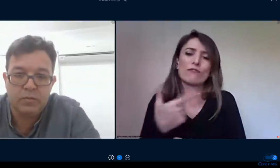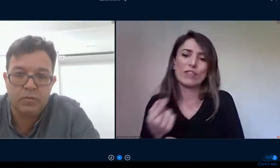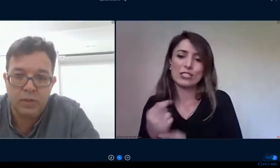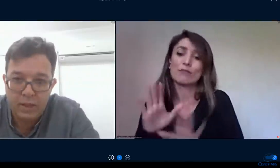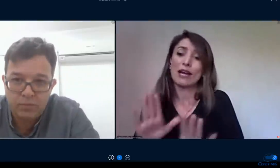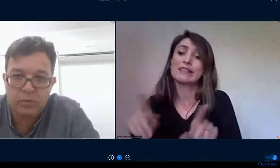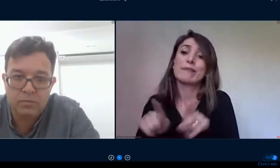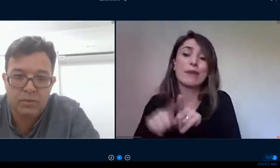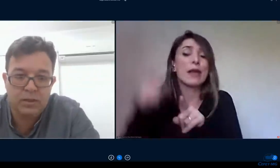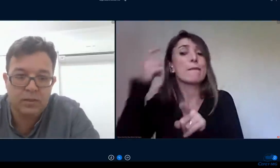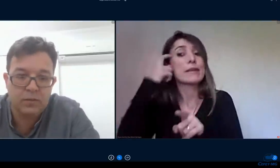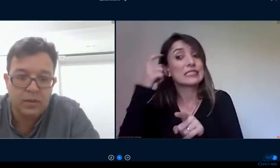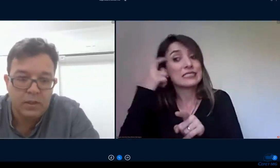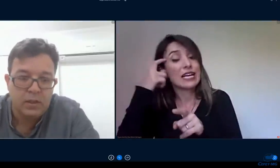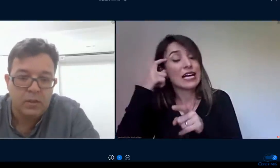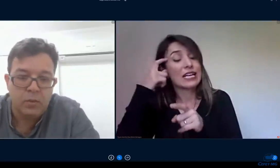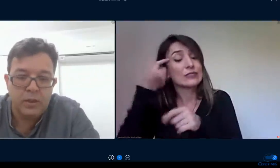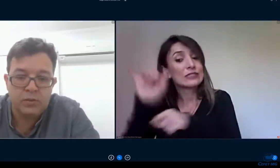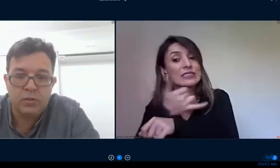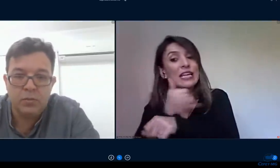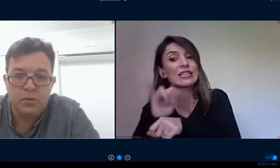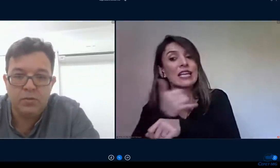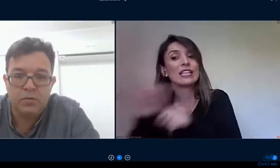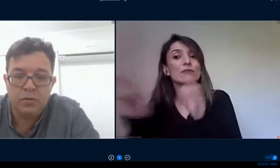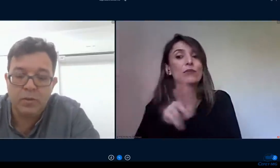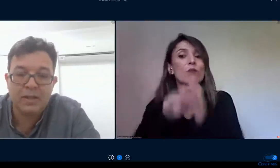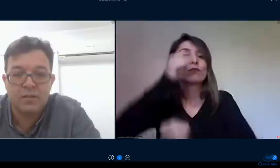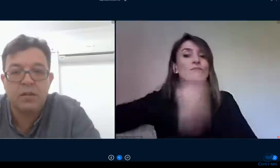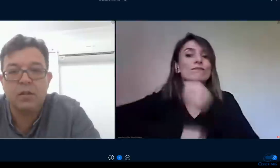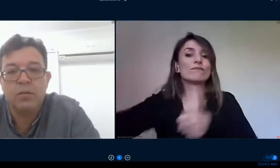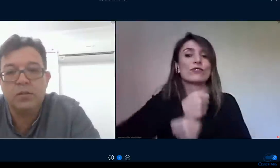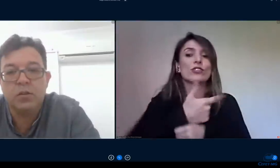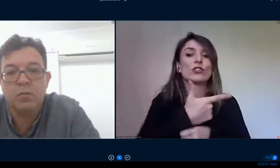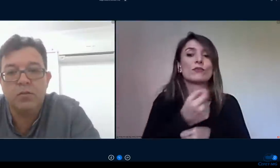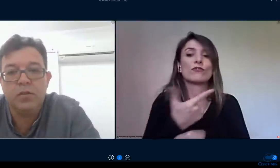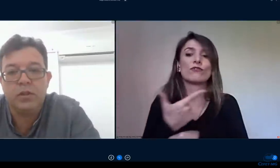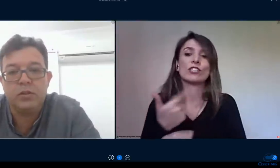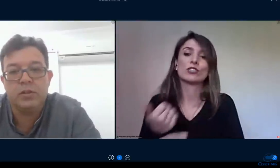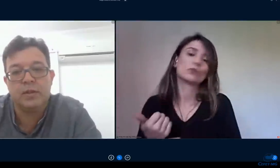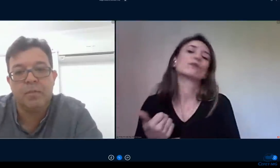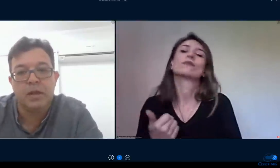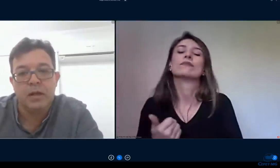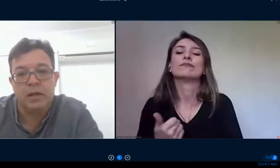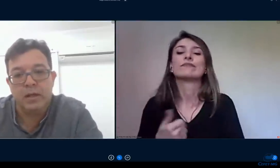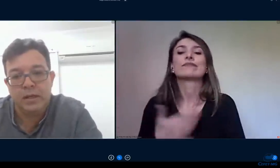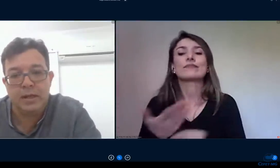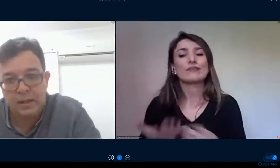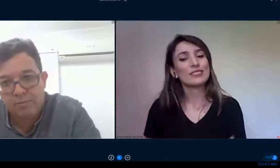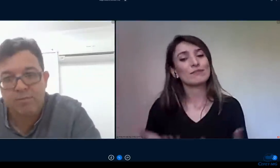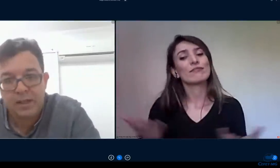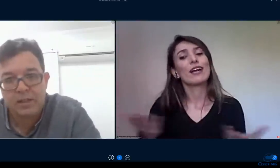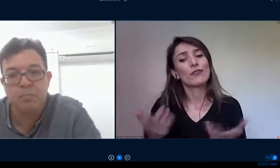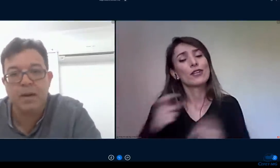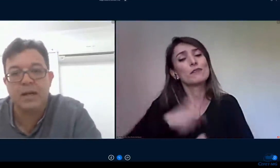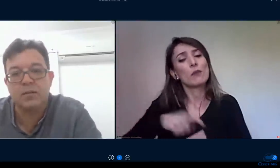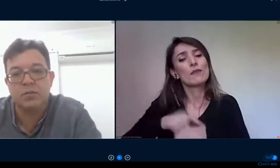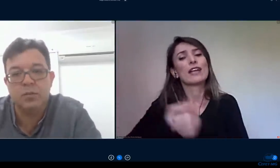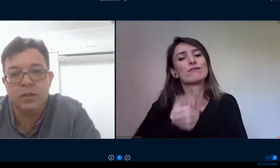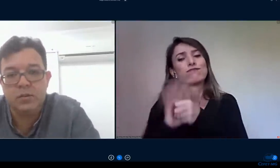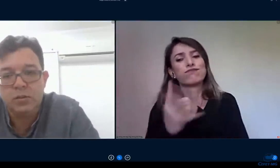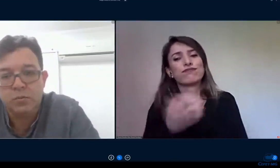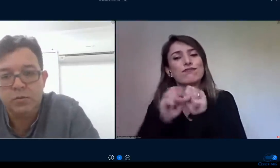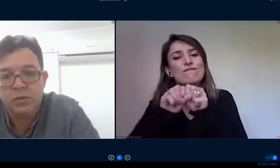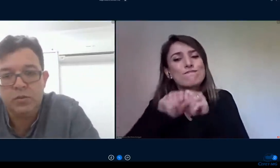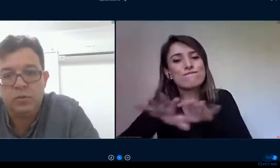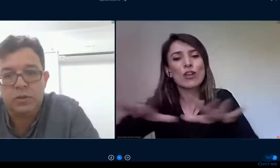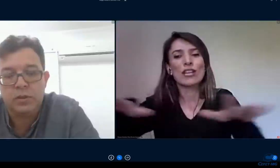letivo do IEF-Sul de Minas no ano de 2020 não é restrito ao ano de 2020 né ele vai ter impactos